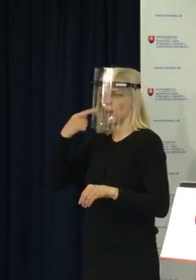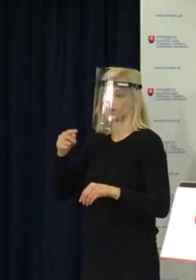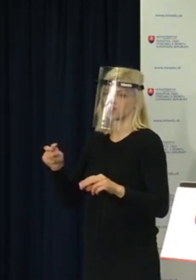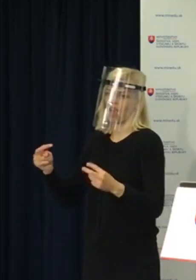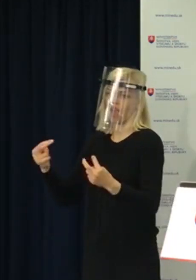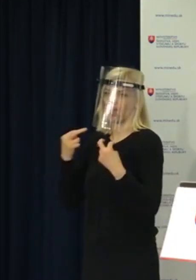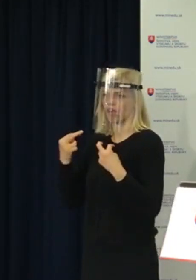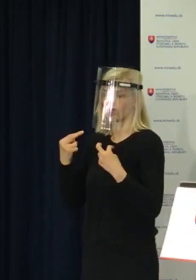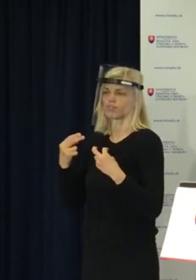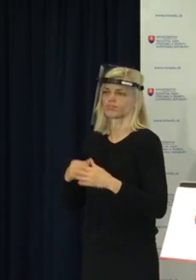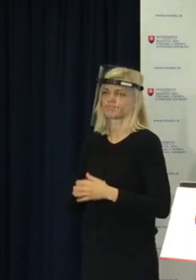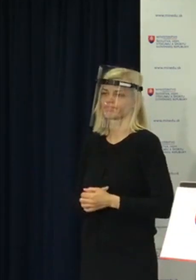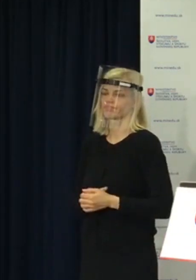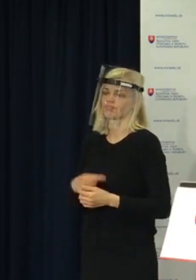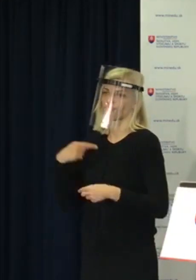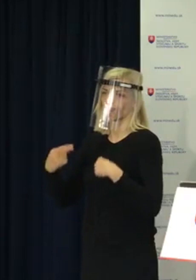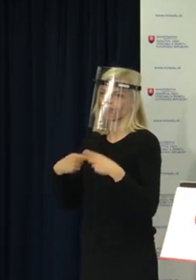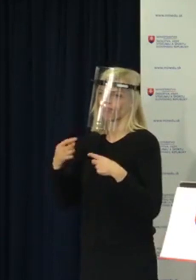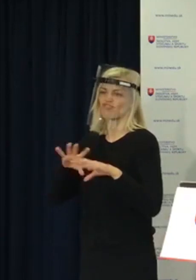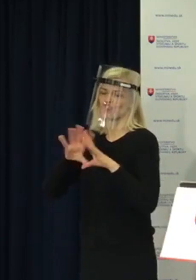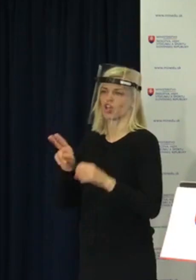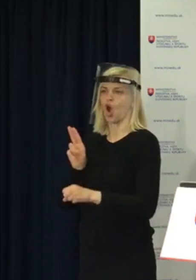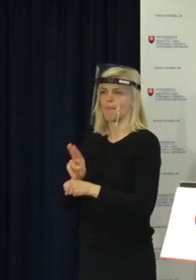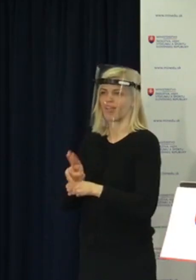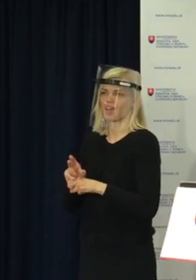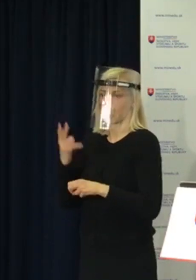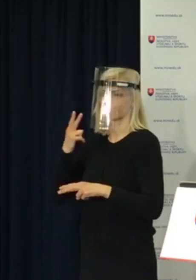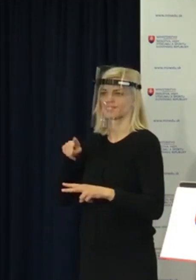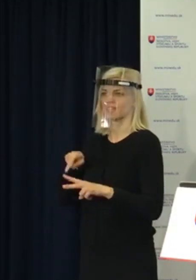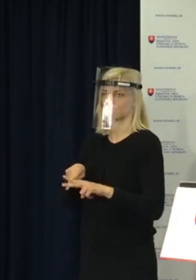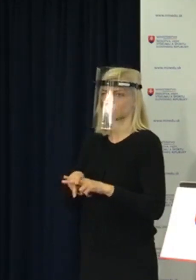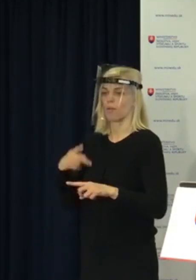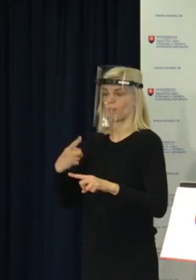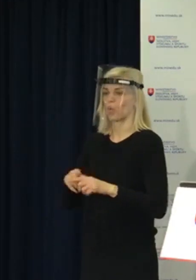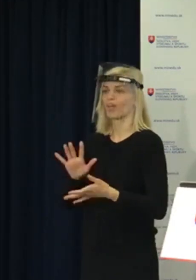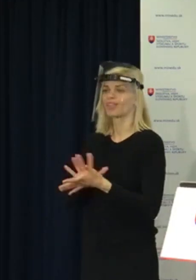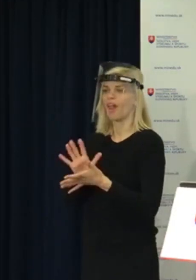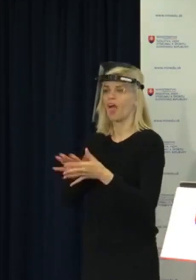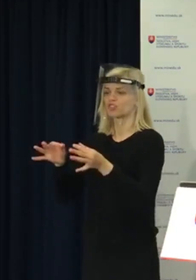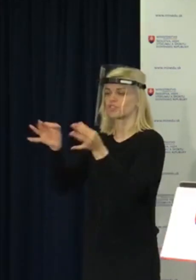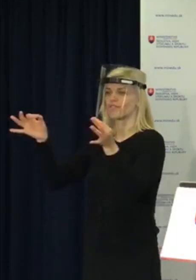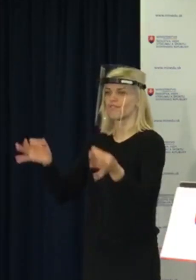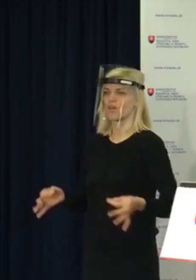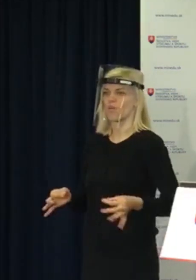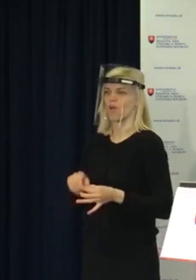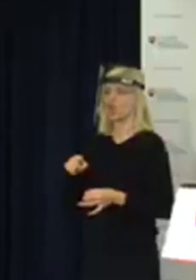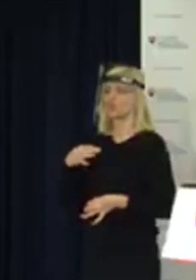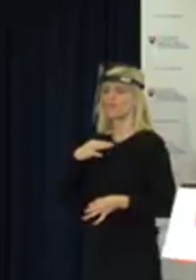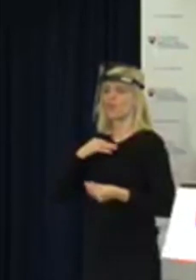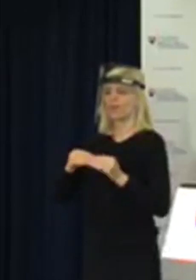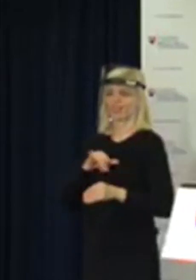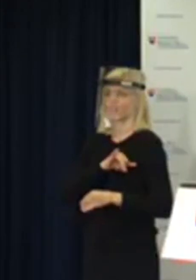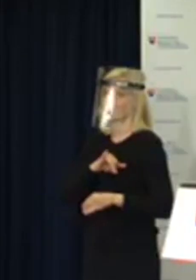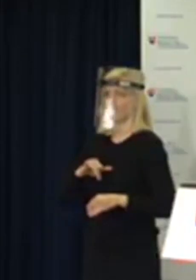prezenčne alebo distančne na základe všetkých tých opatrení. Čo sa týka tlačiva na zrušenie toho dobrovoľného